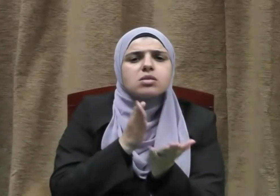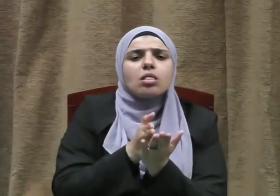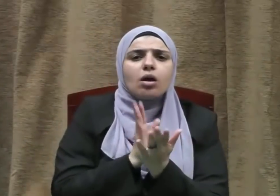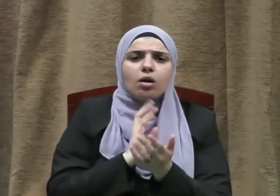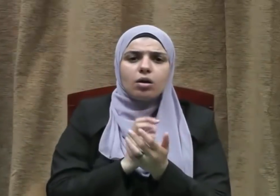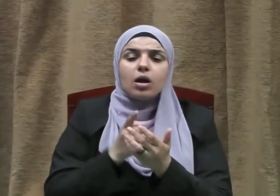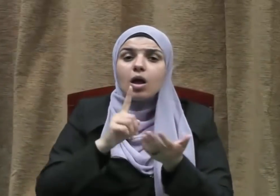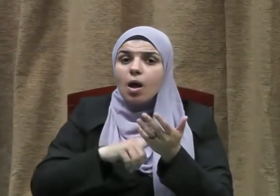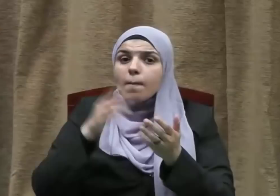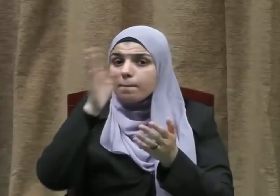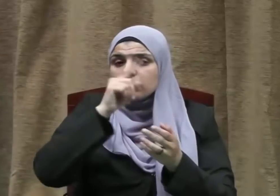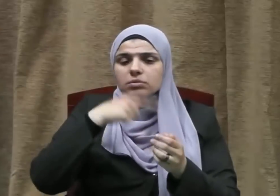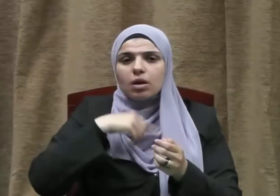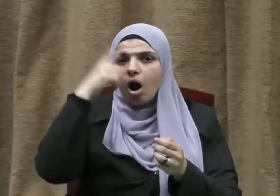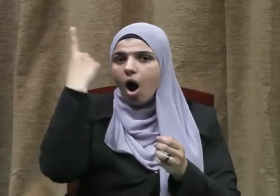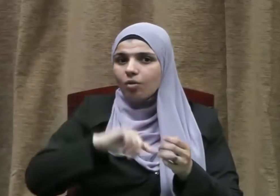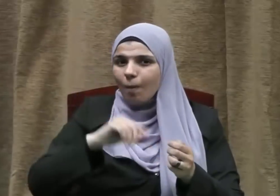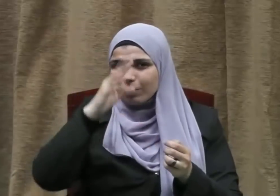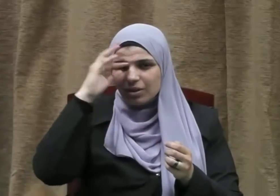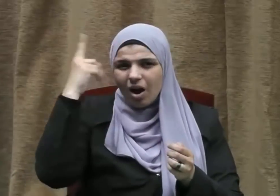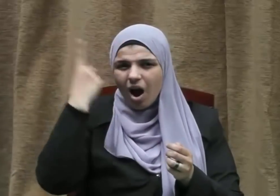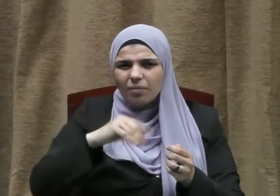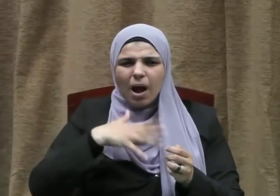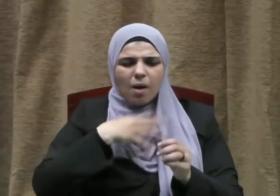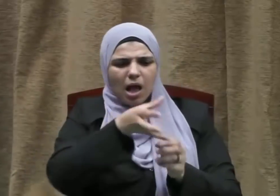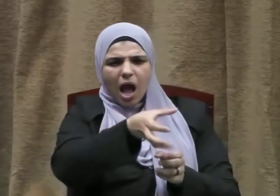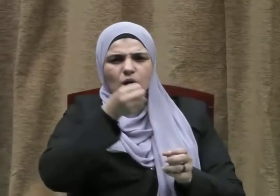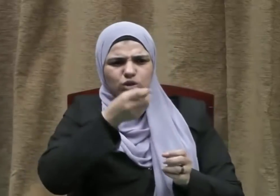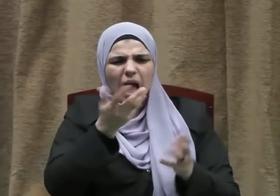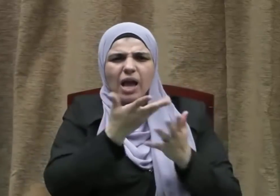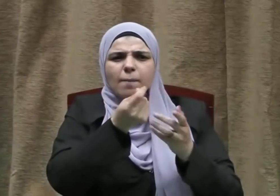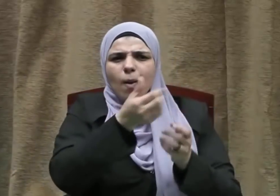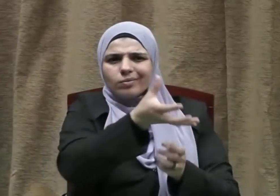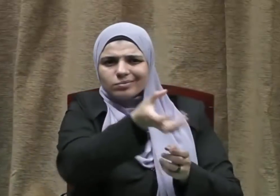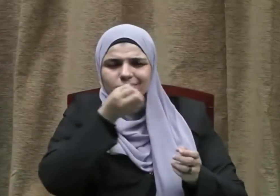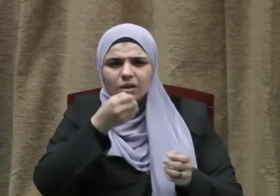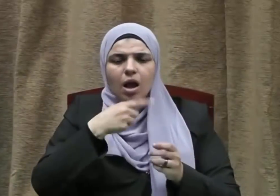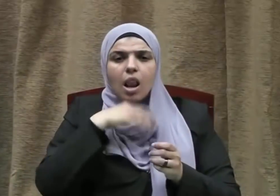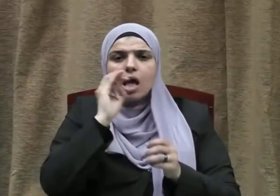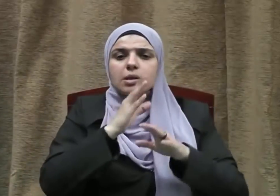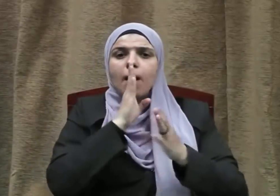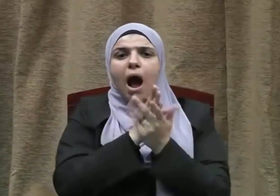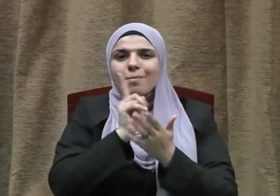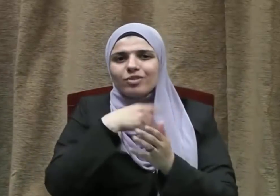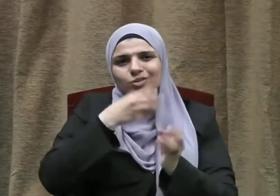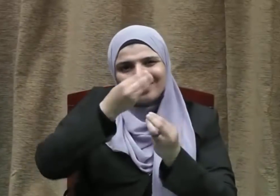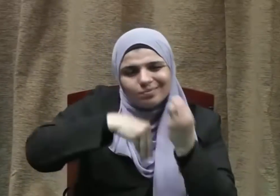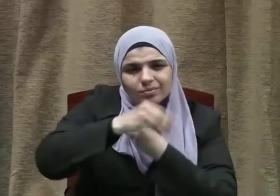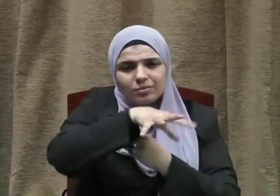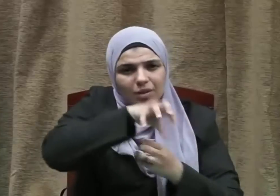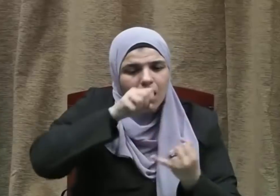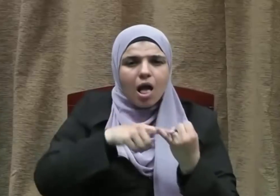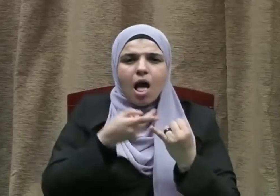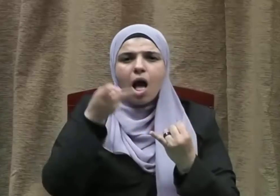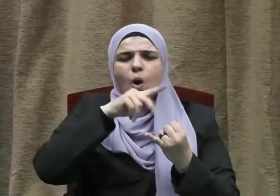بأمانة وصدق فيحرم عليه أخذ شيء من أموالهم بغير حق